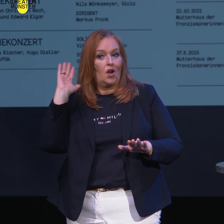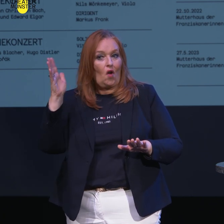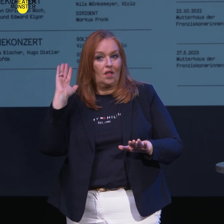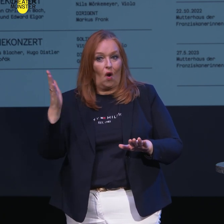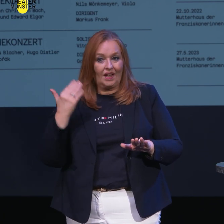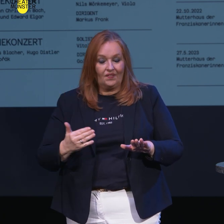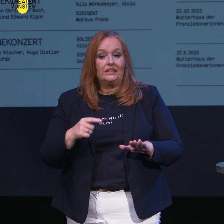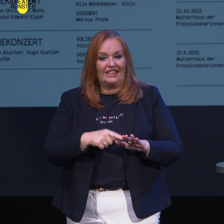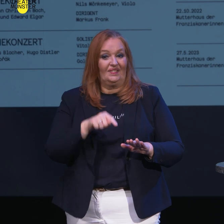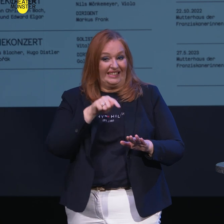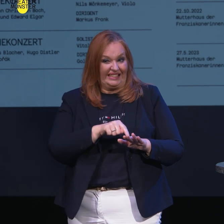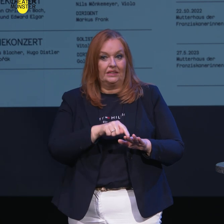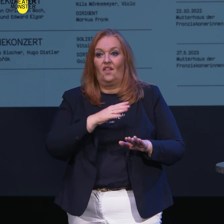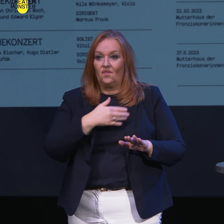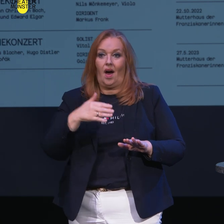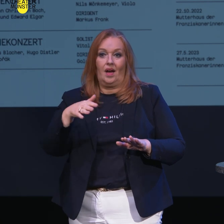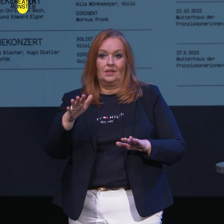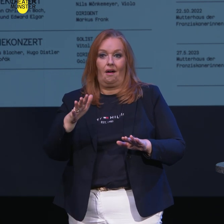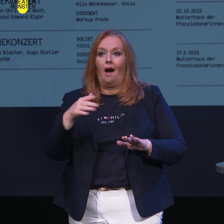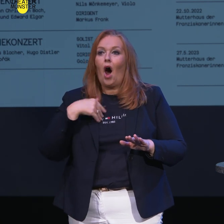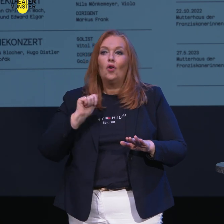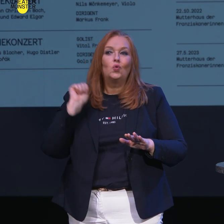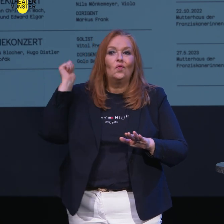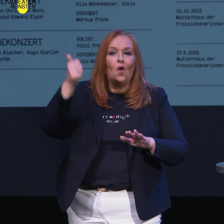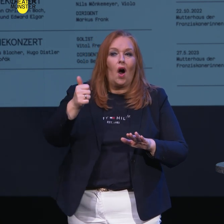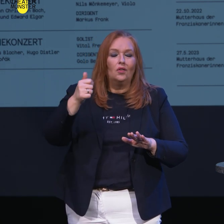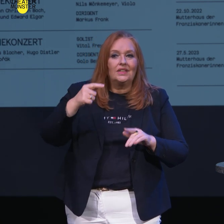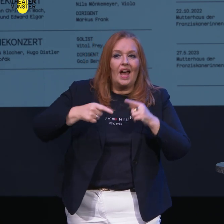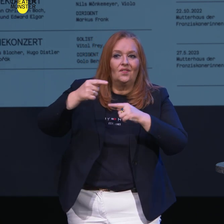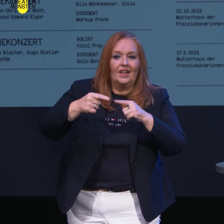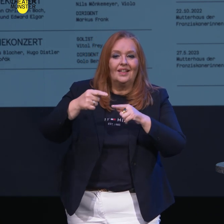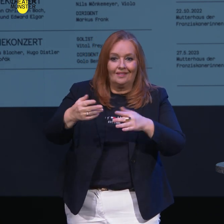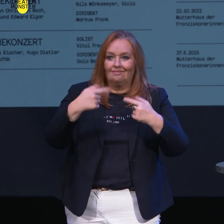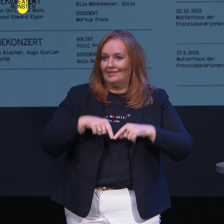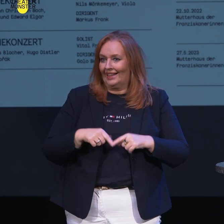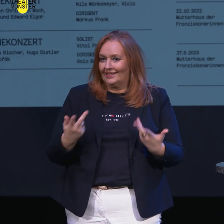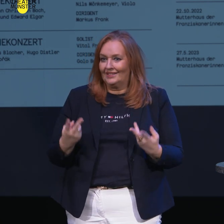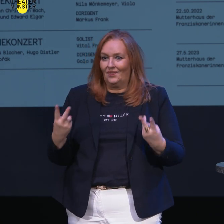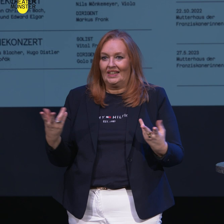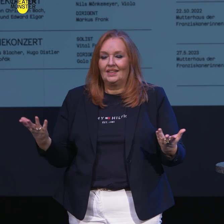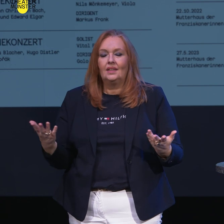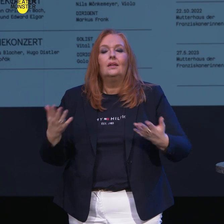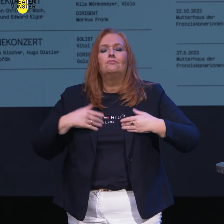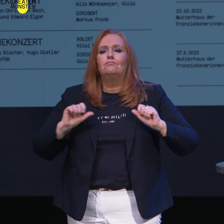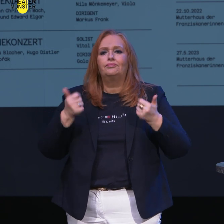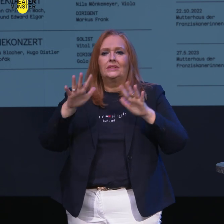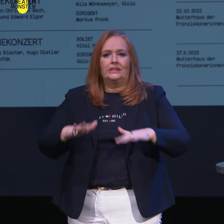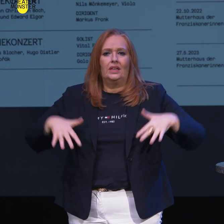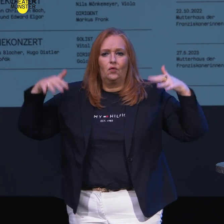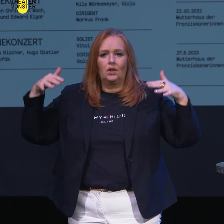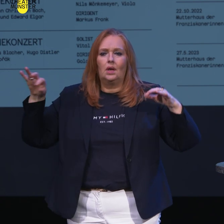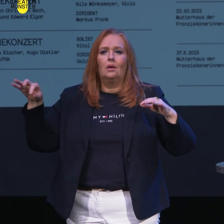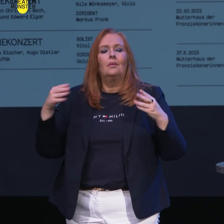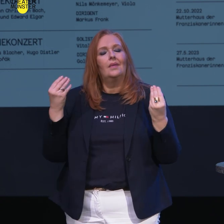und weil sie vielleicht auch die eine oder andere Entwicklung vorweggenommen haben. Natürlich als Sinfonieorchester ist es eine unserer Hauptaufgaben, ein